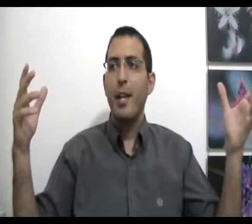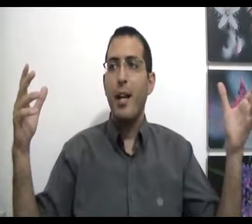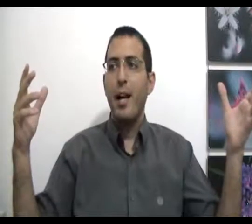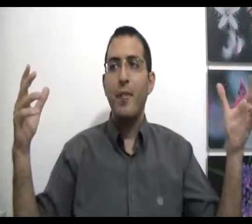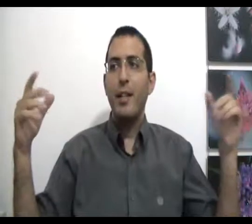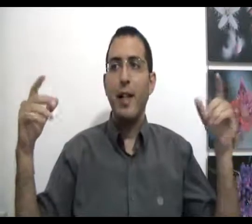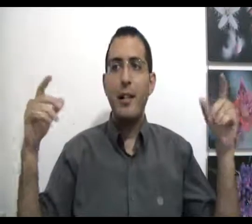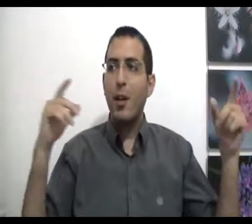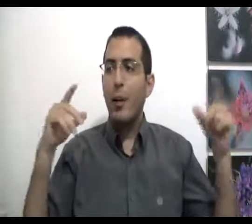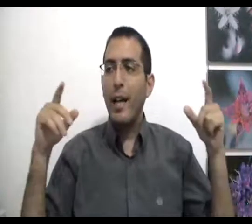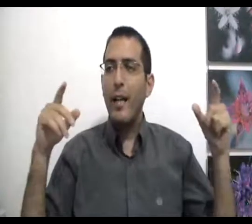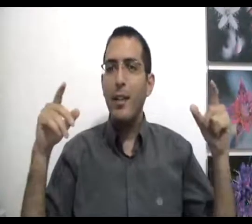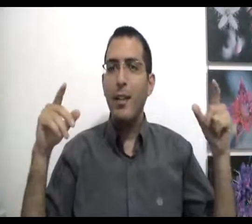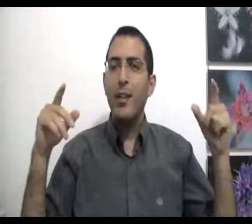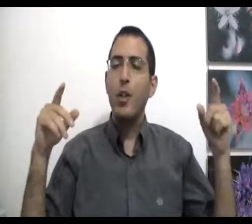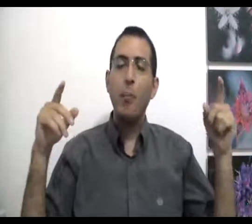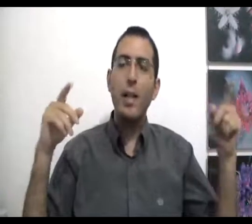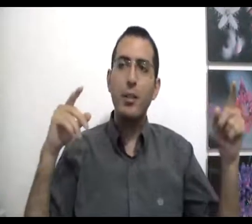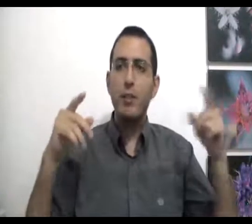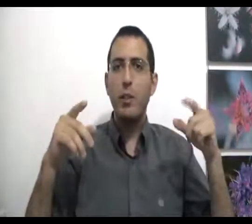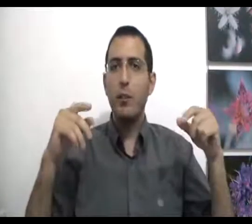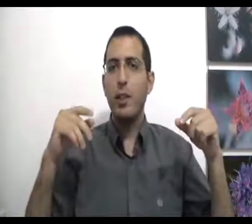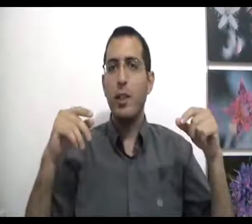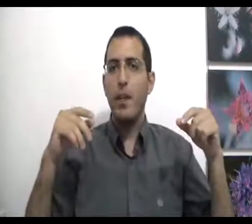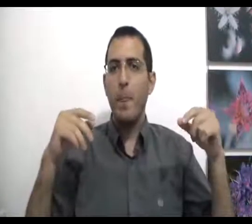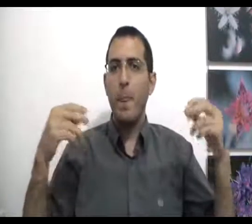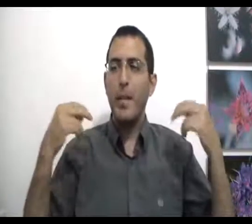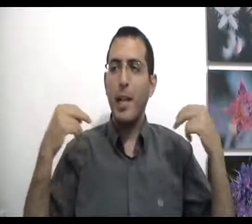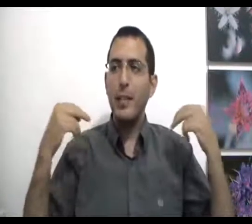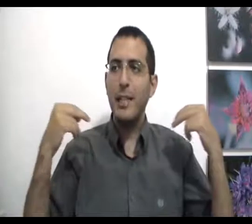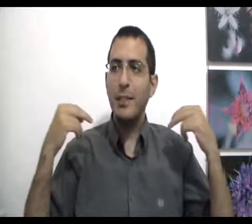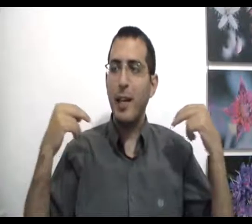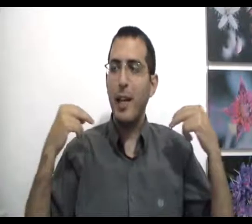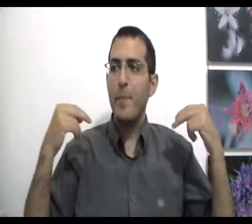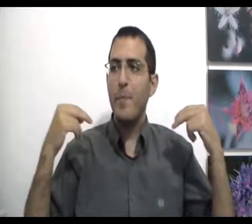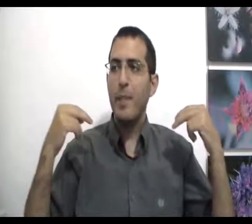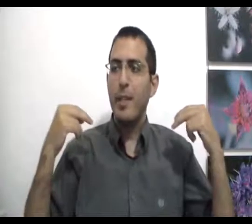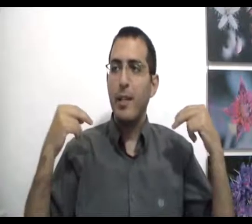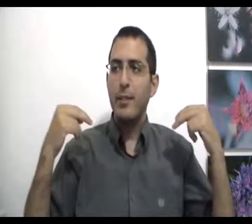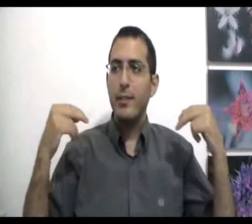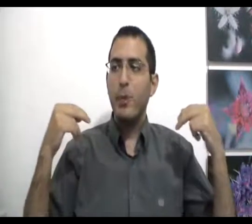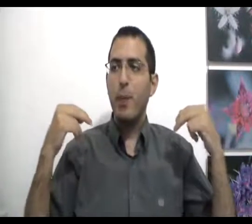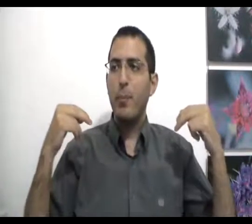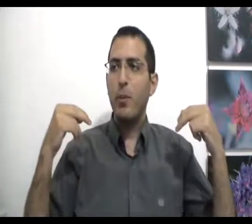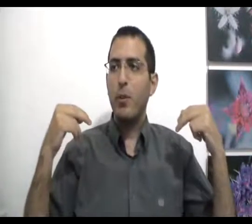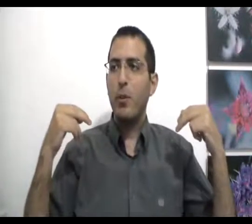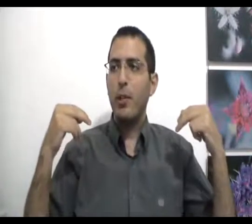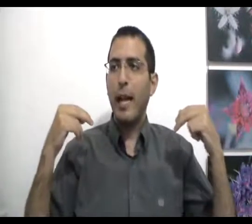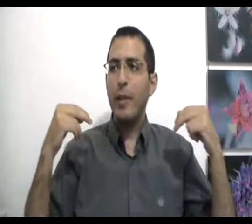אבל אתה אוכל לא בגלל שאתה אוהב את הגוף שלך אלא בגלל שלעצמך זה גורם פה להרגיש